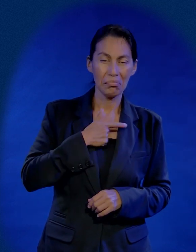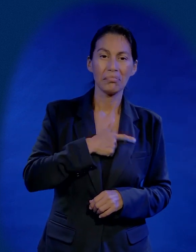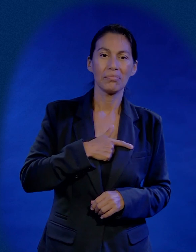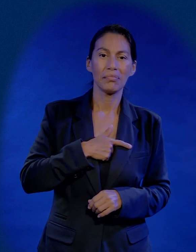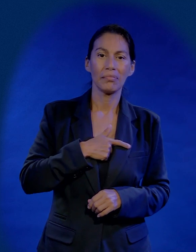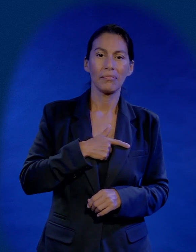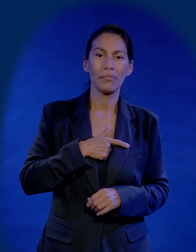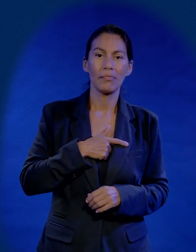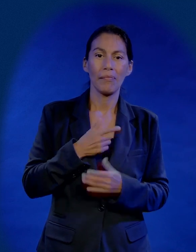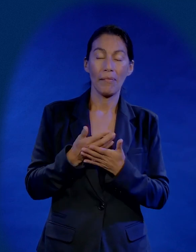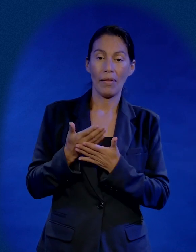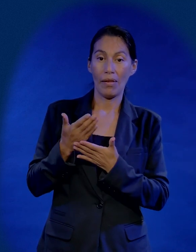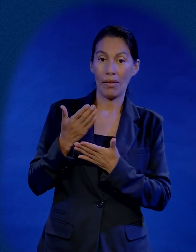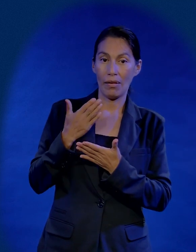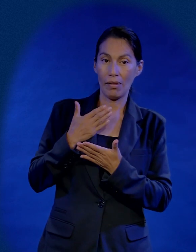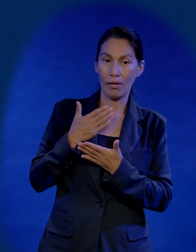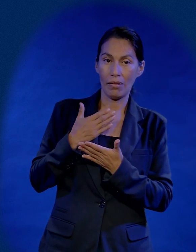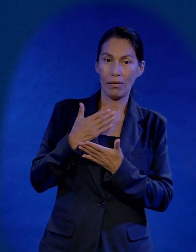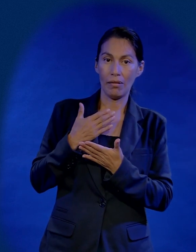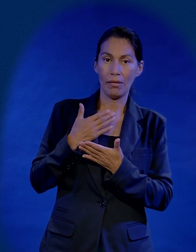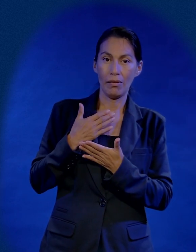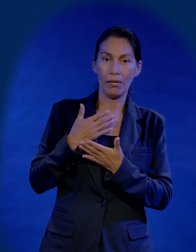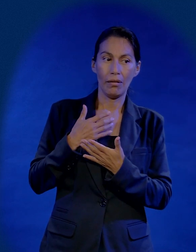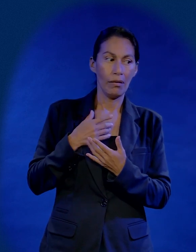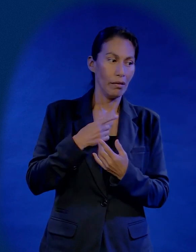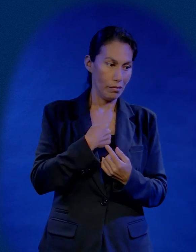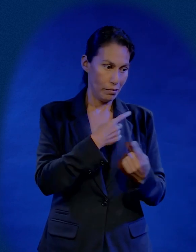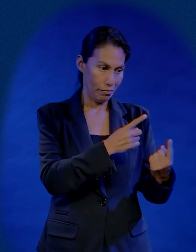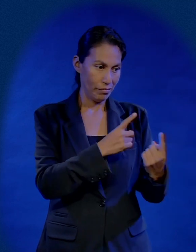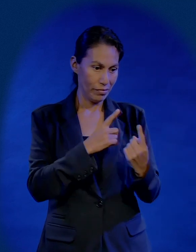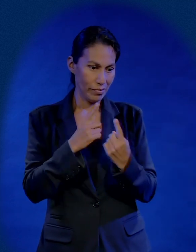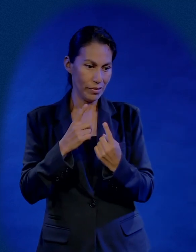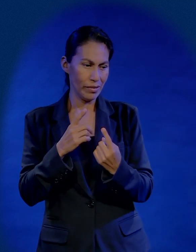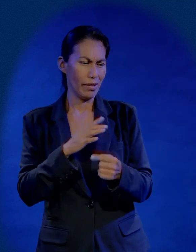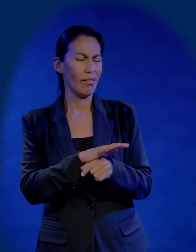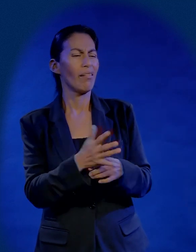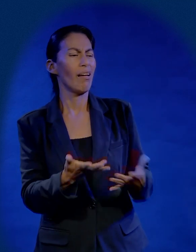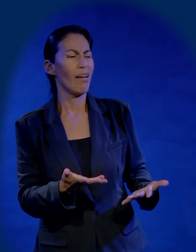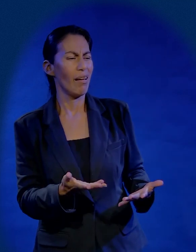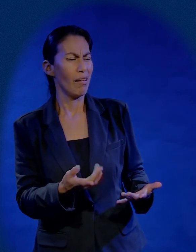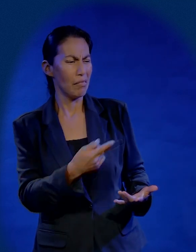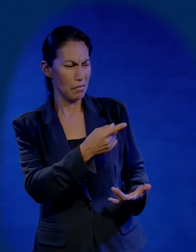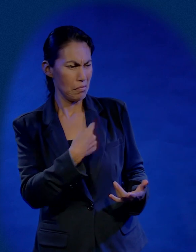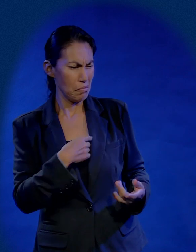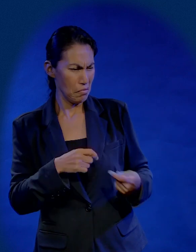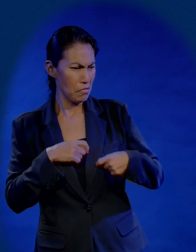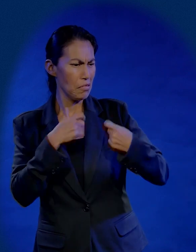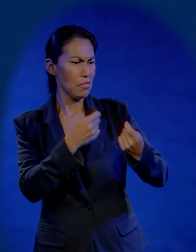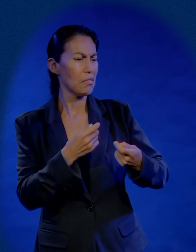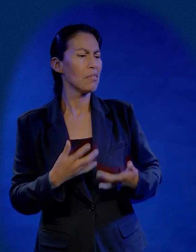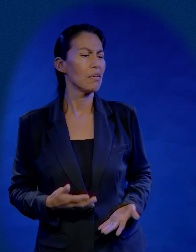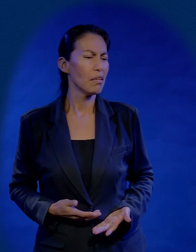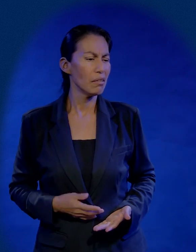me hubiera encantado que desde el principio, desde que llegó, te quiero seguir maestro, te quiero seguir, si me vas a terminar